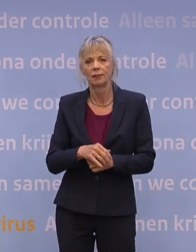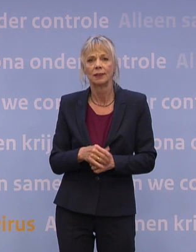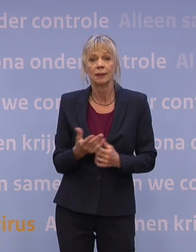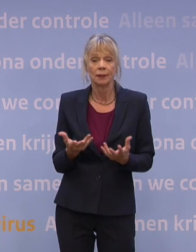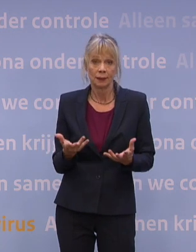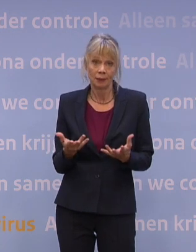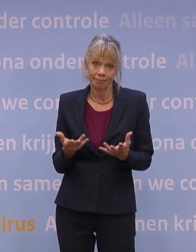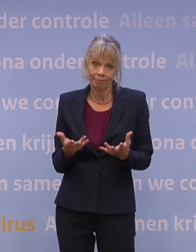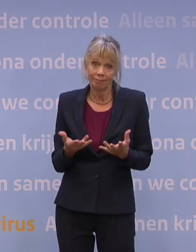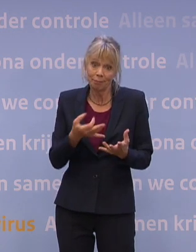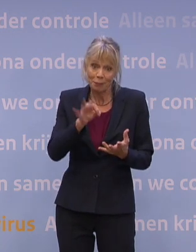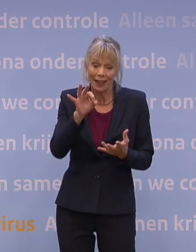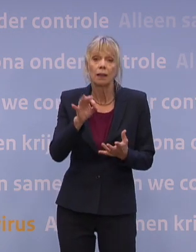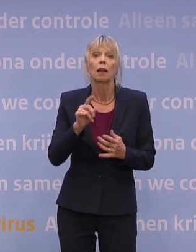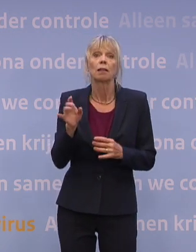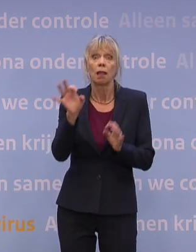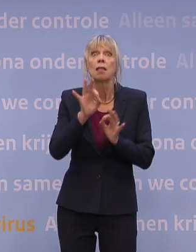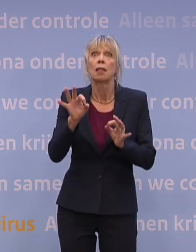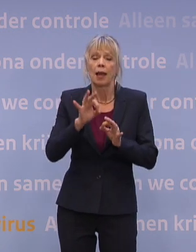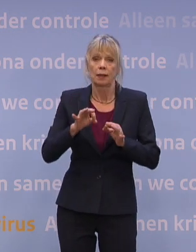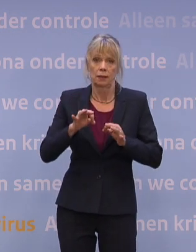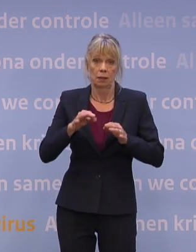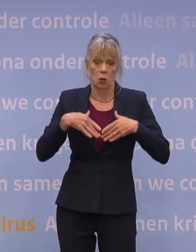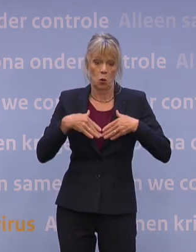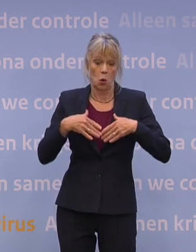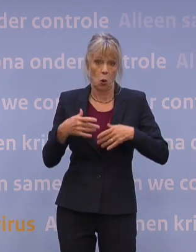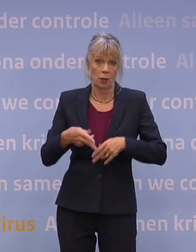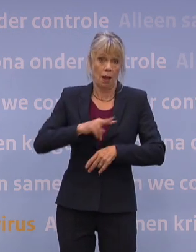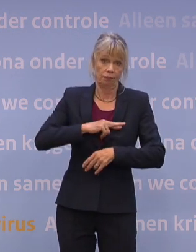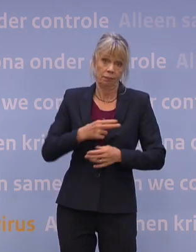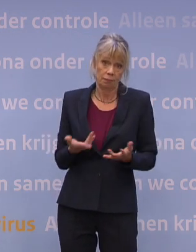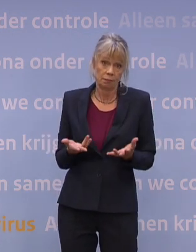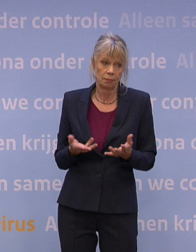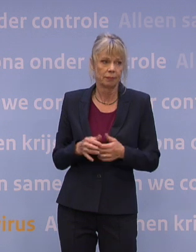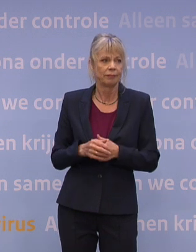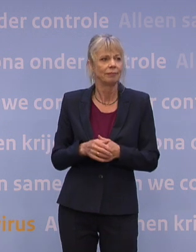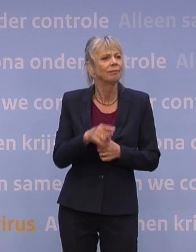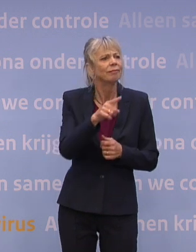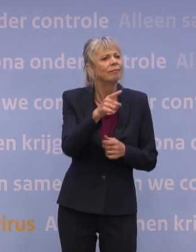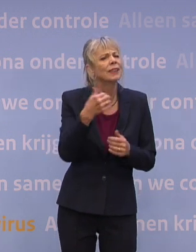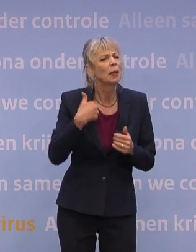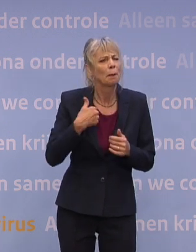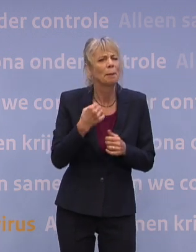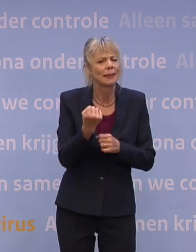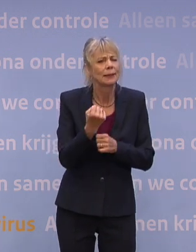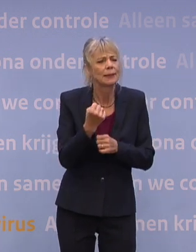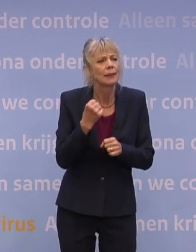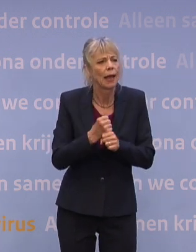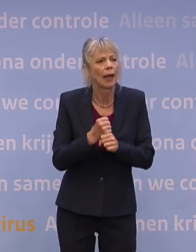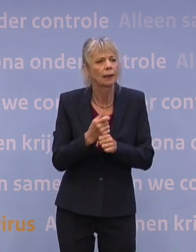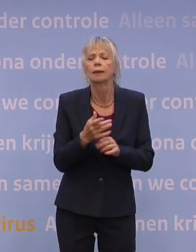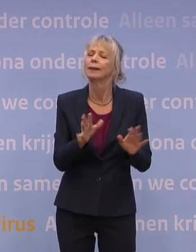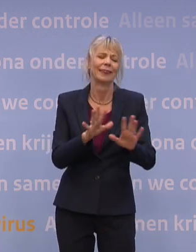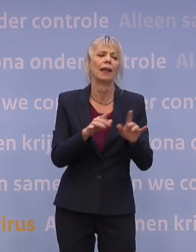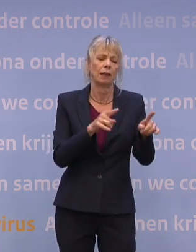Want dat is echt beter dan een ernstige coronainfectie. Dus doe dat nou maar gewoon. Het gaat hier om mensen die wel echt langere tijd... Dan